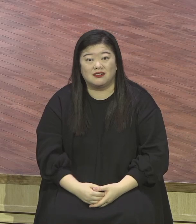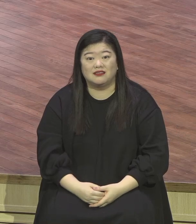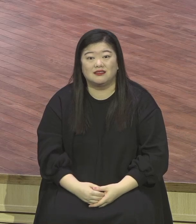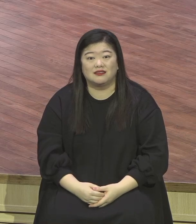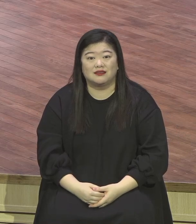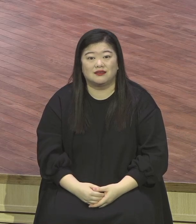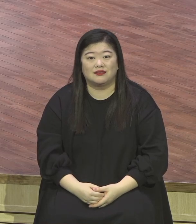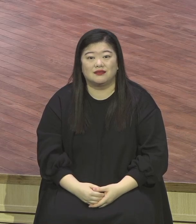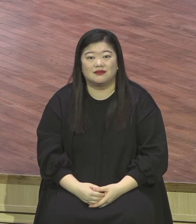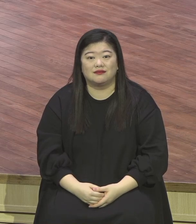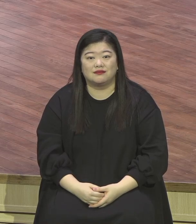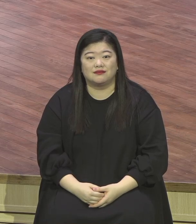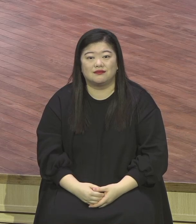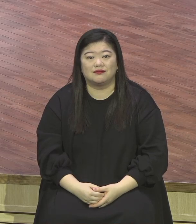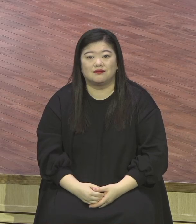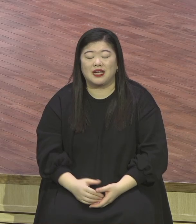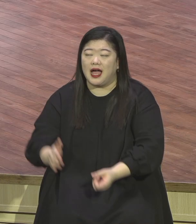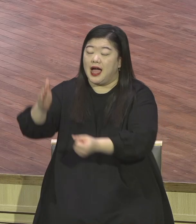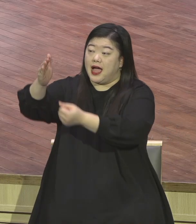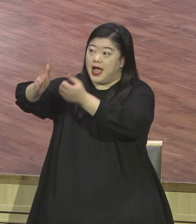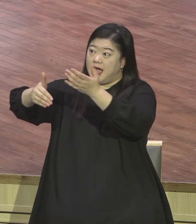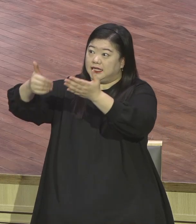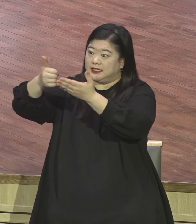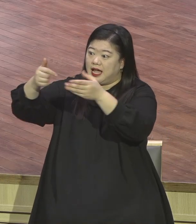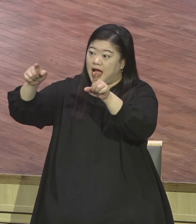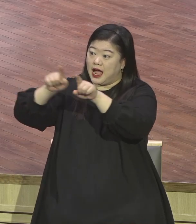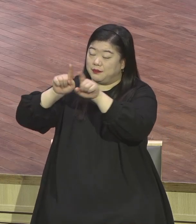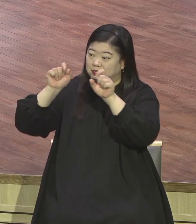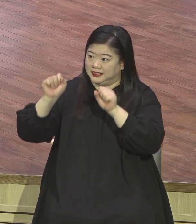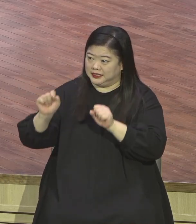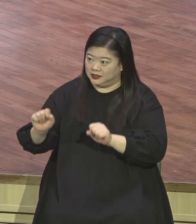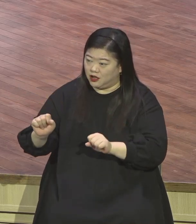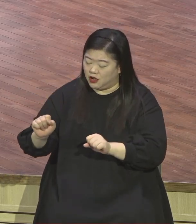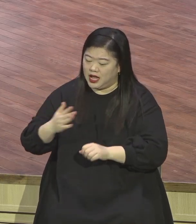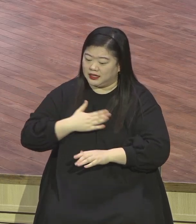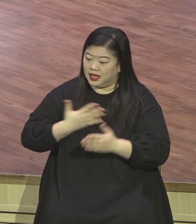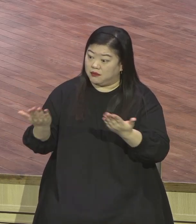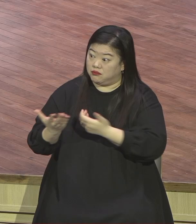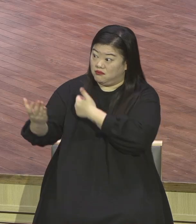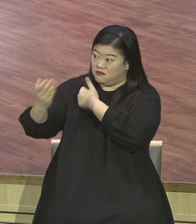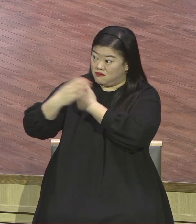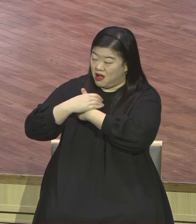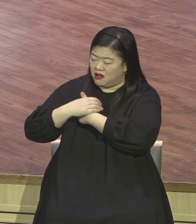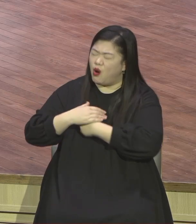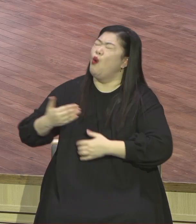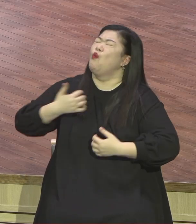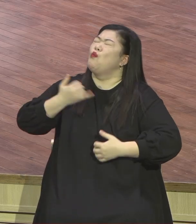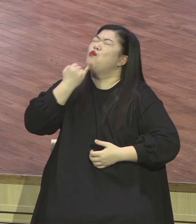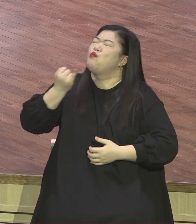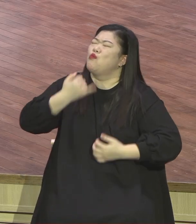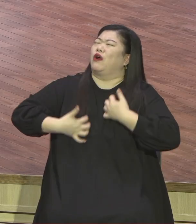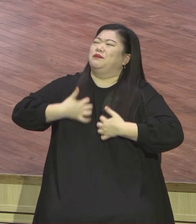기쁨으로 주님 주신 멍해를 지고 감사함으로 가는 거예요 끝난 건 나무에 다 하나 마신다니까